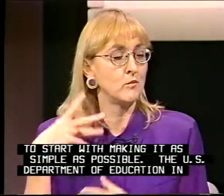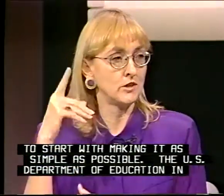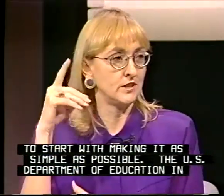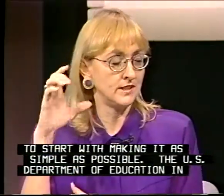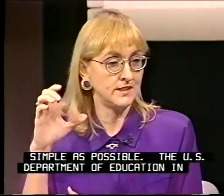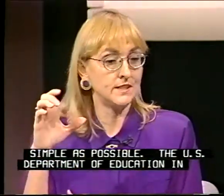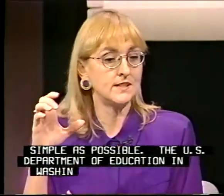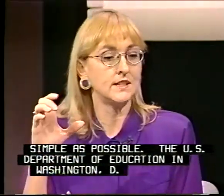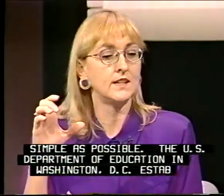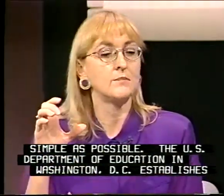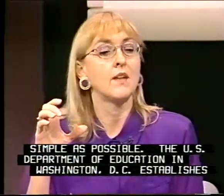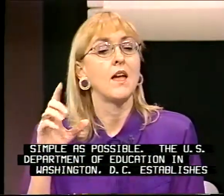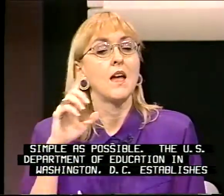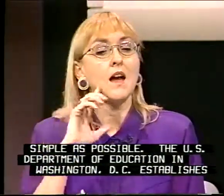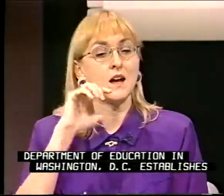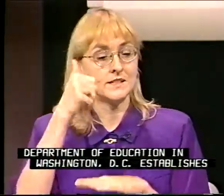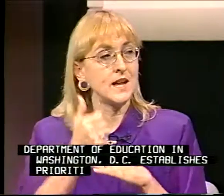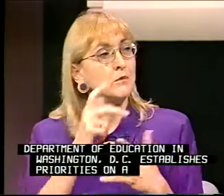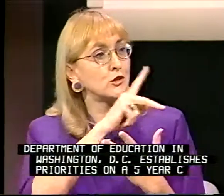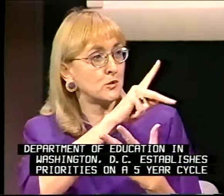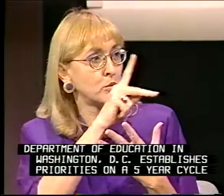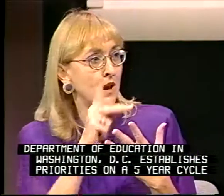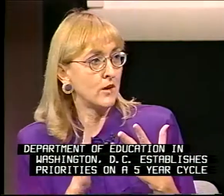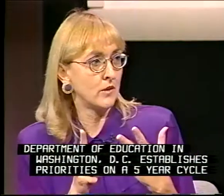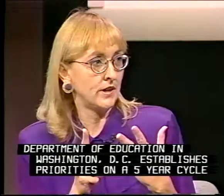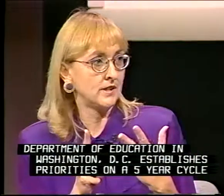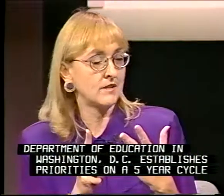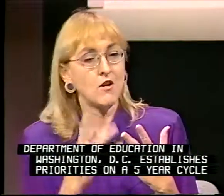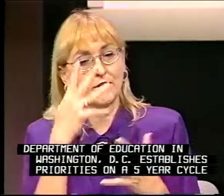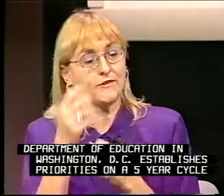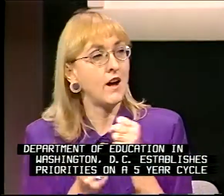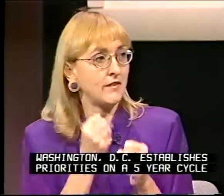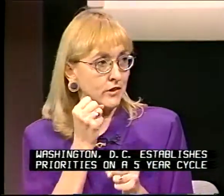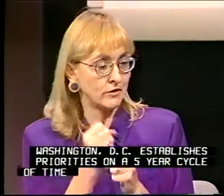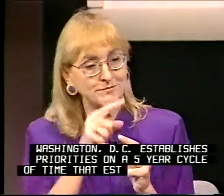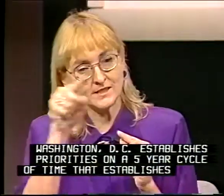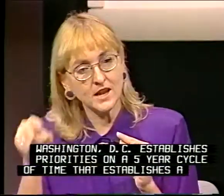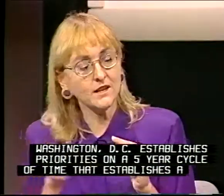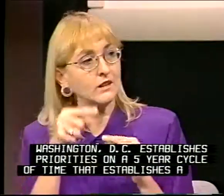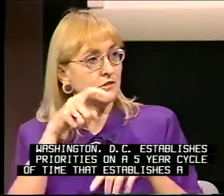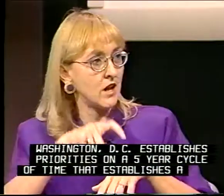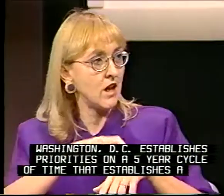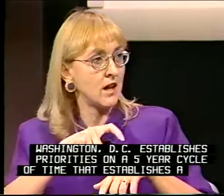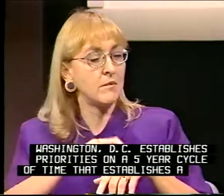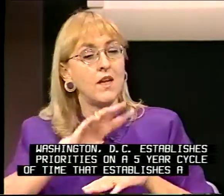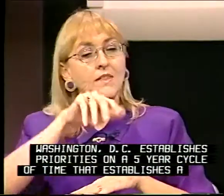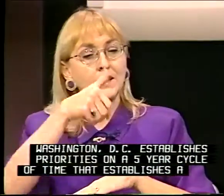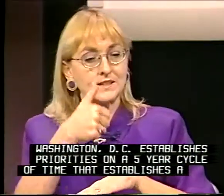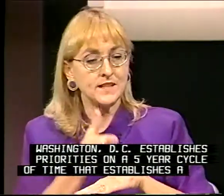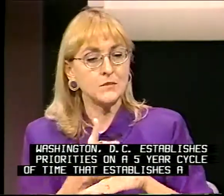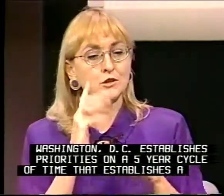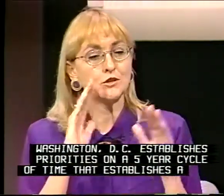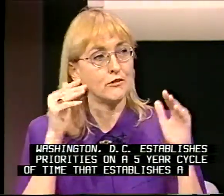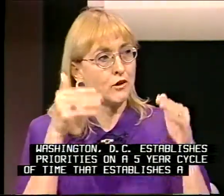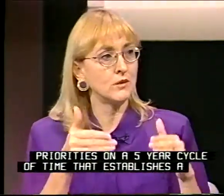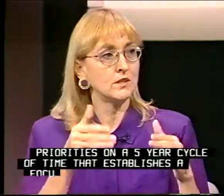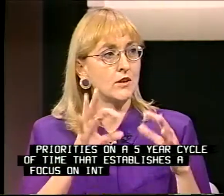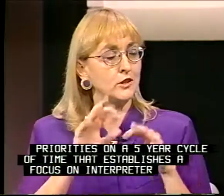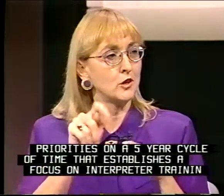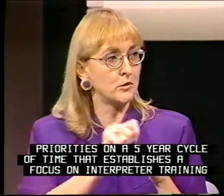Washington, D.C. establishes priorities on a five-year cycle of time that establishes a focus on interpreter